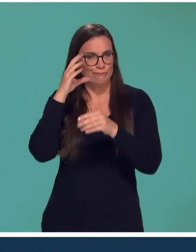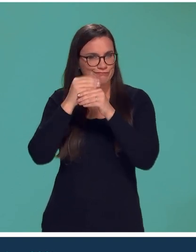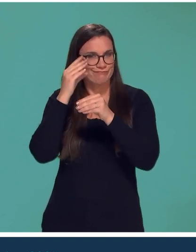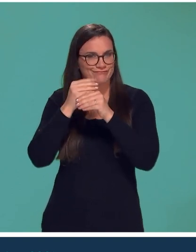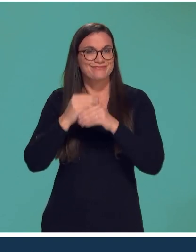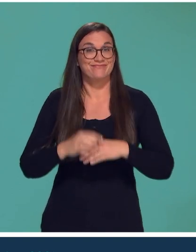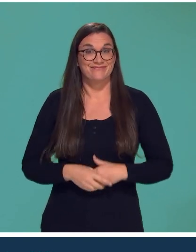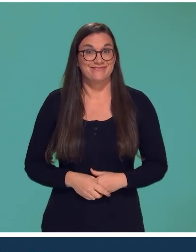entourage.